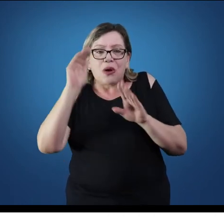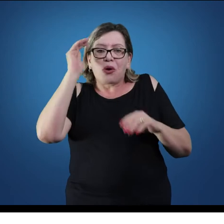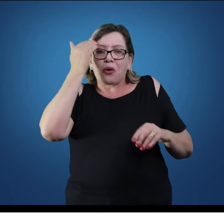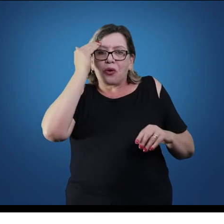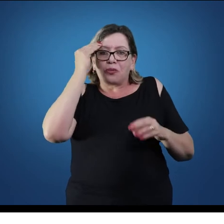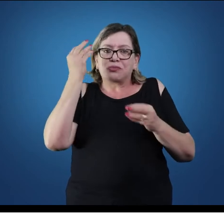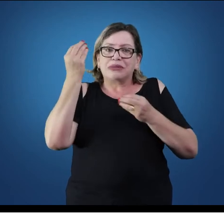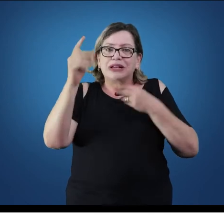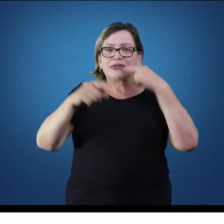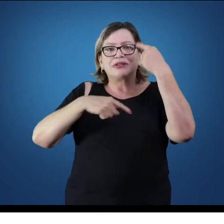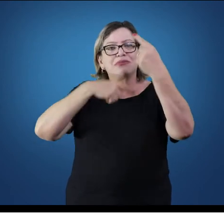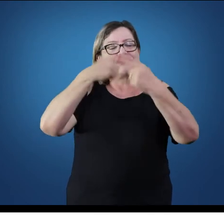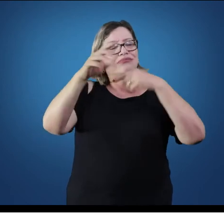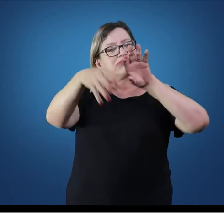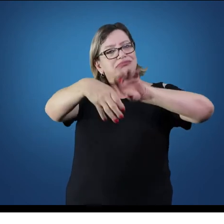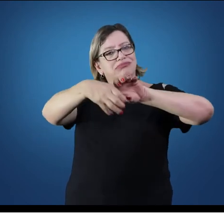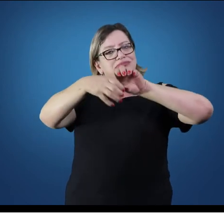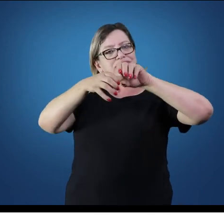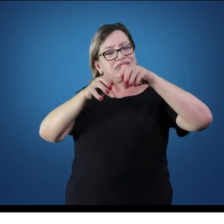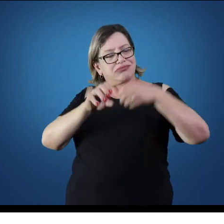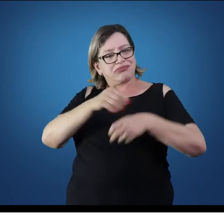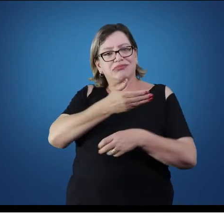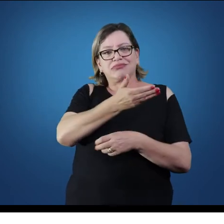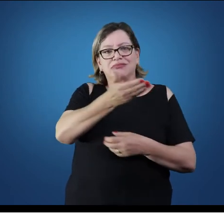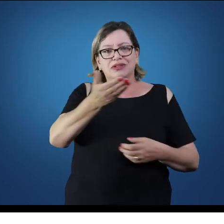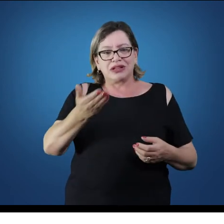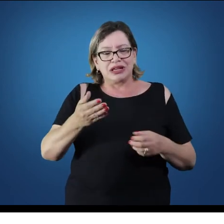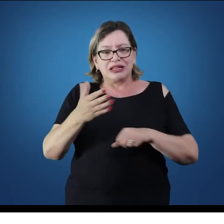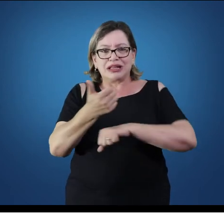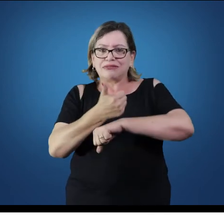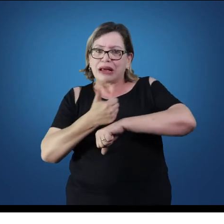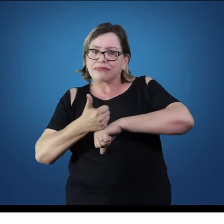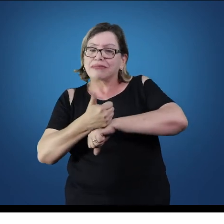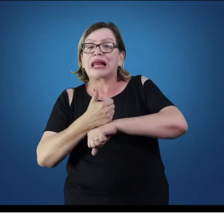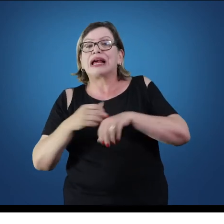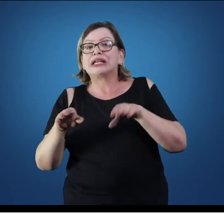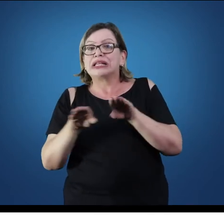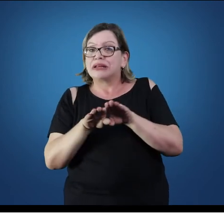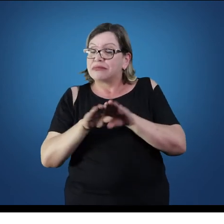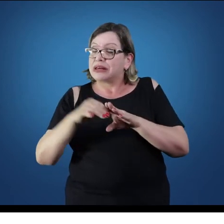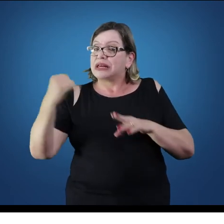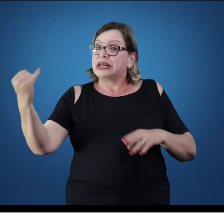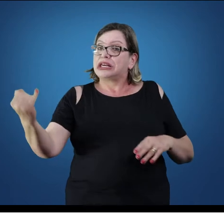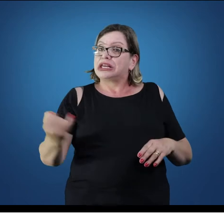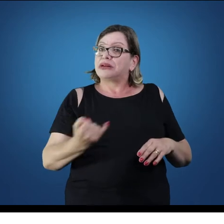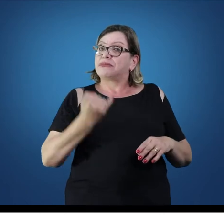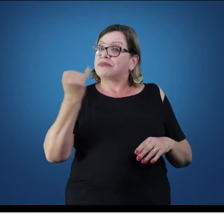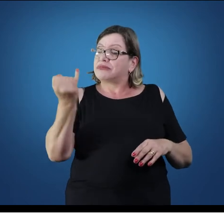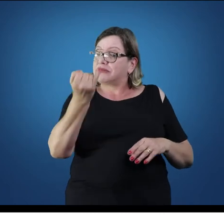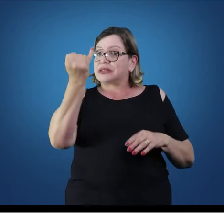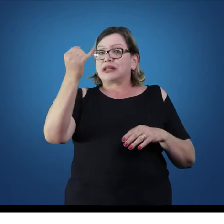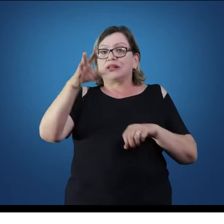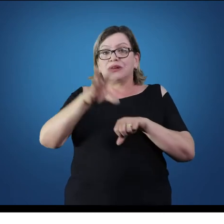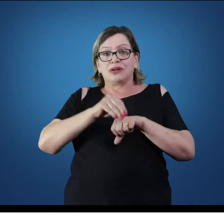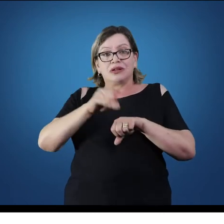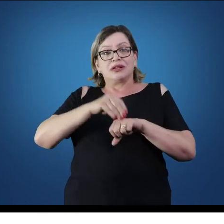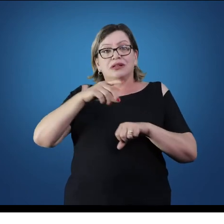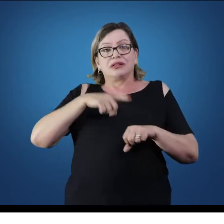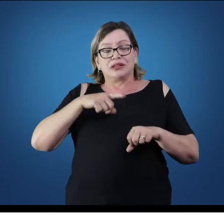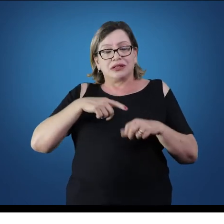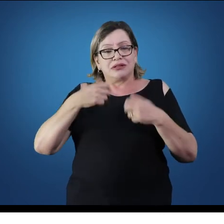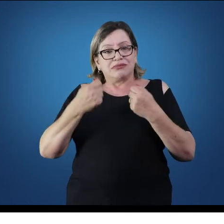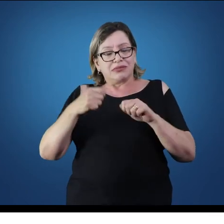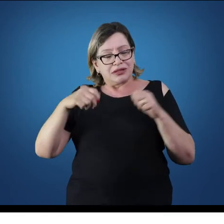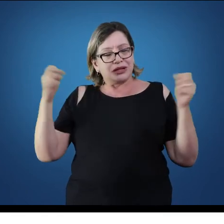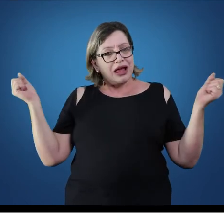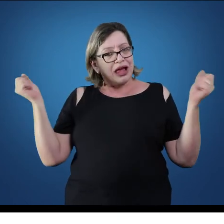da formação de vocês em educação física, e depois a prática profissional tão importante, necessária, ao professor de educação física lá